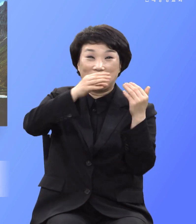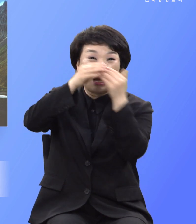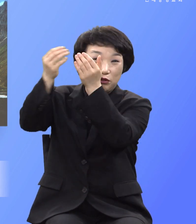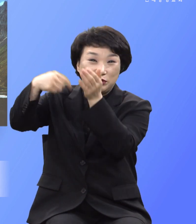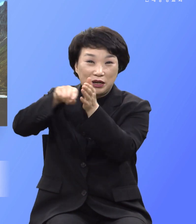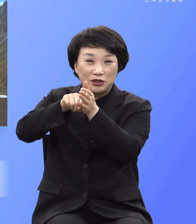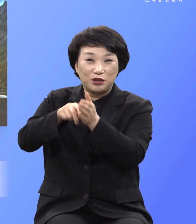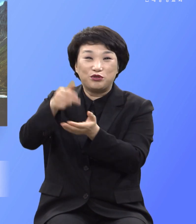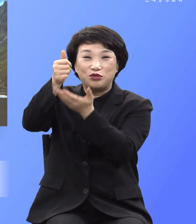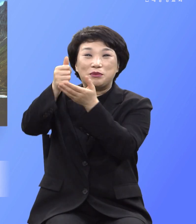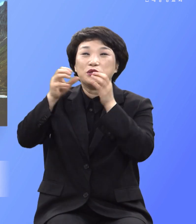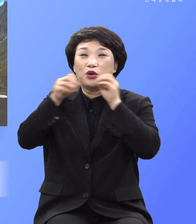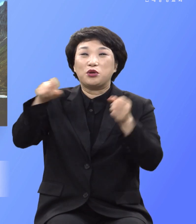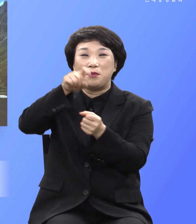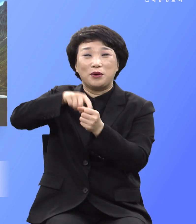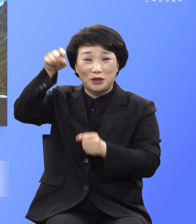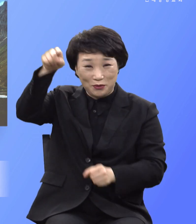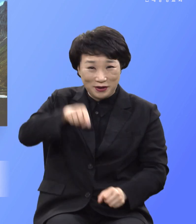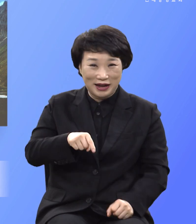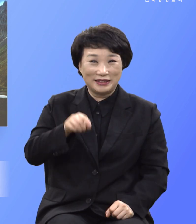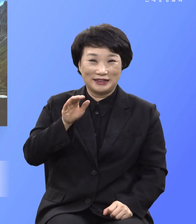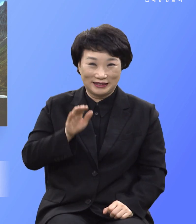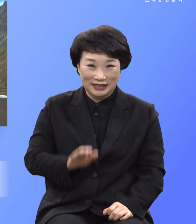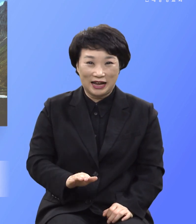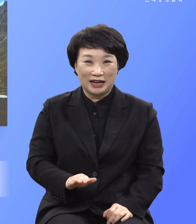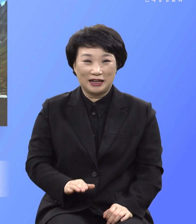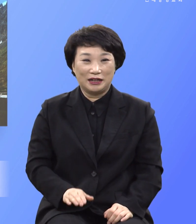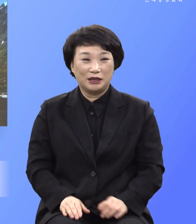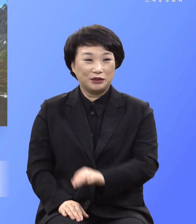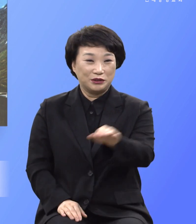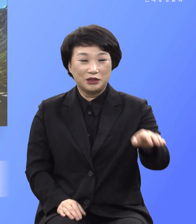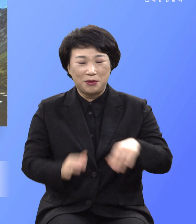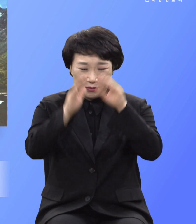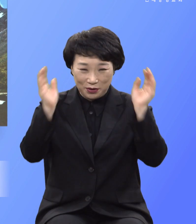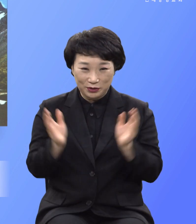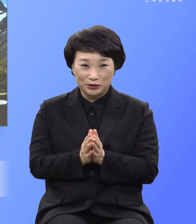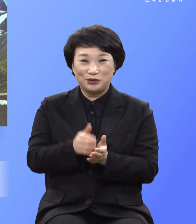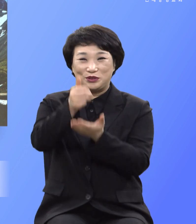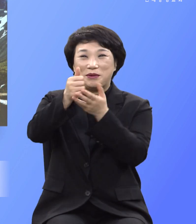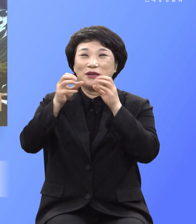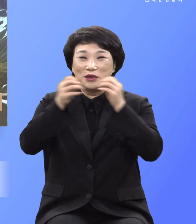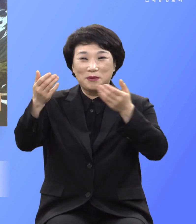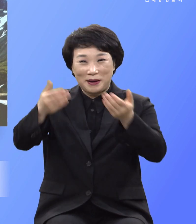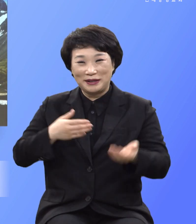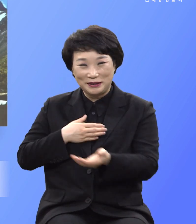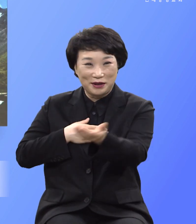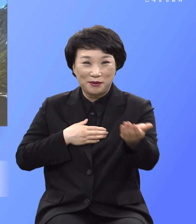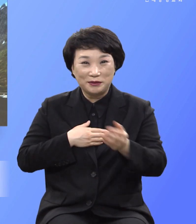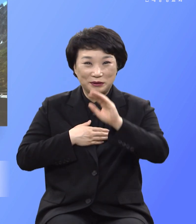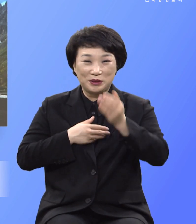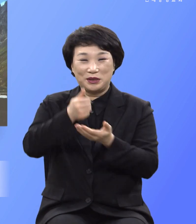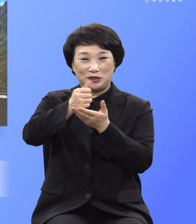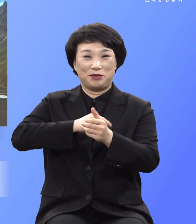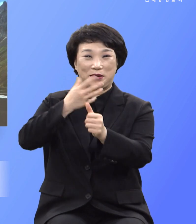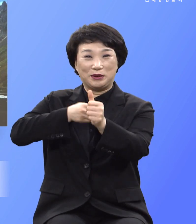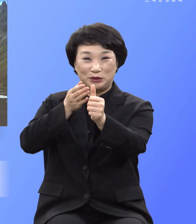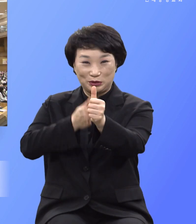전도하러 오셨다고 했습니다 오늘 여러분이 주님의 전도를 받으시는 여러분의 길을 주님의 이름으로 축하합니다